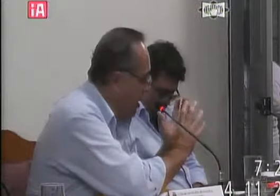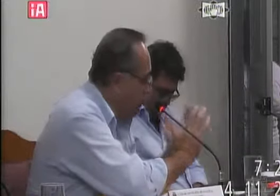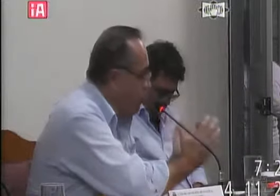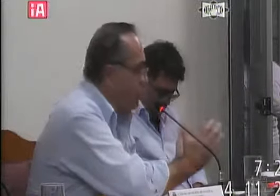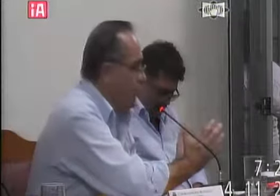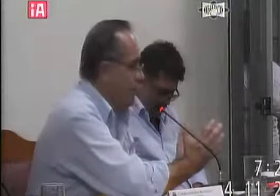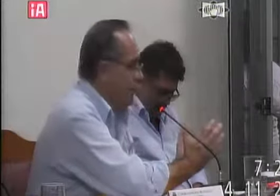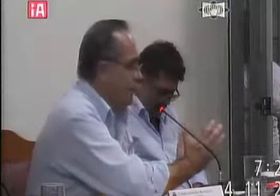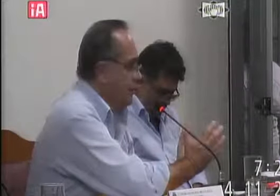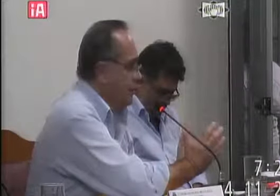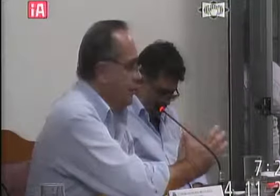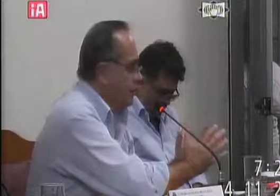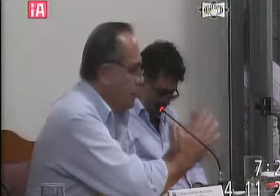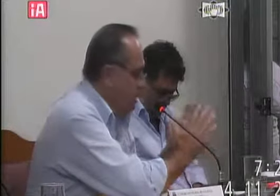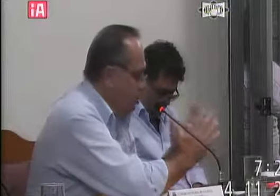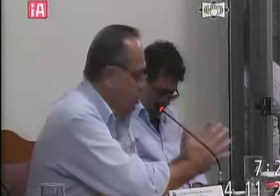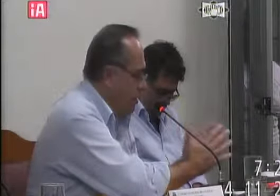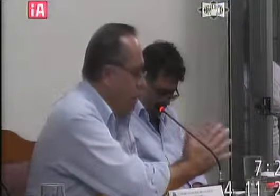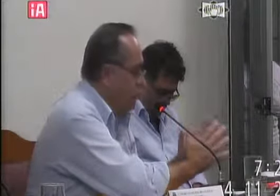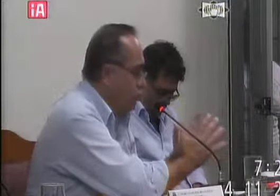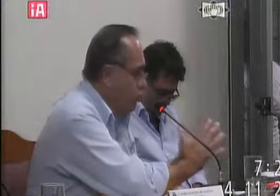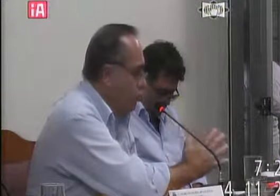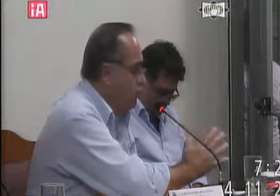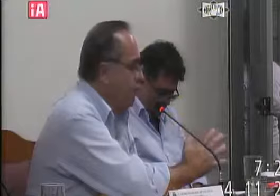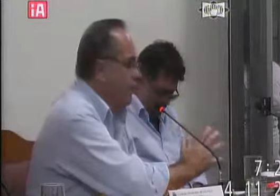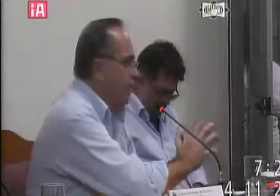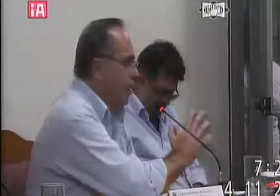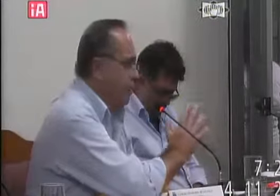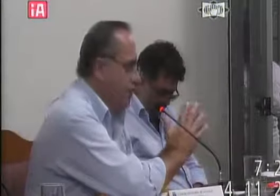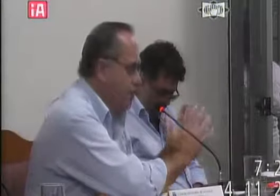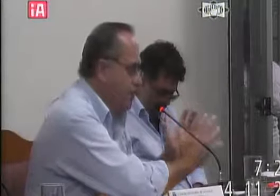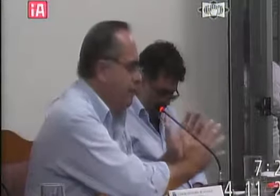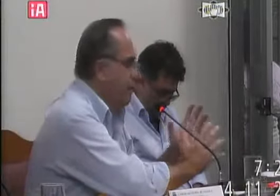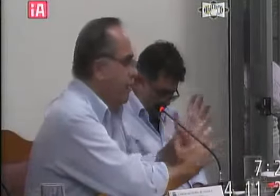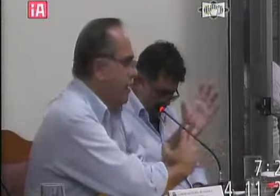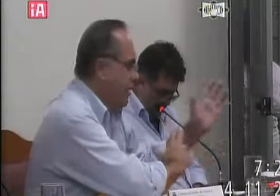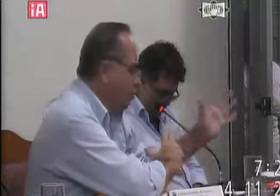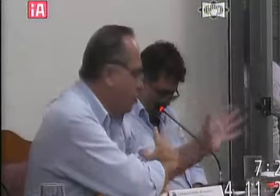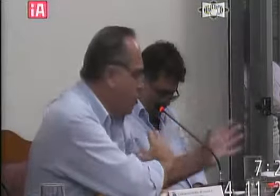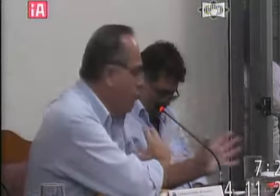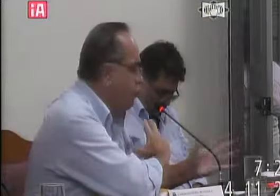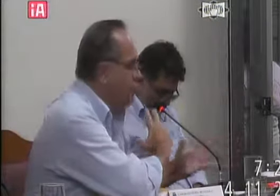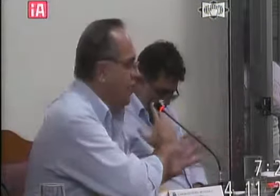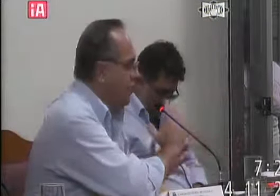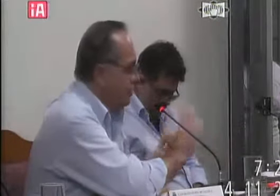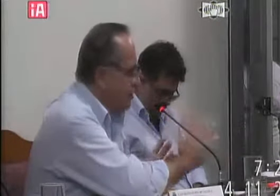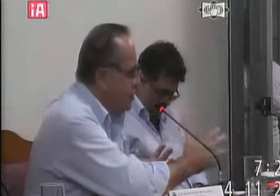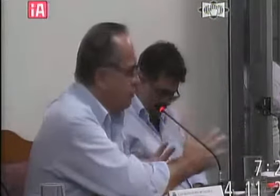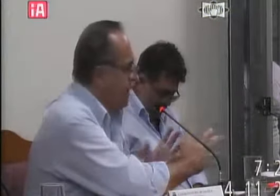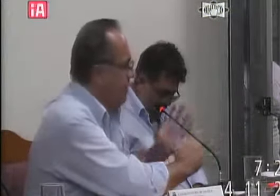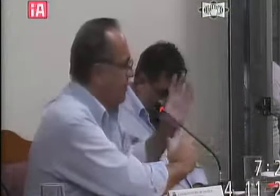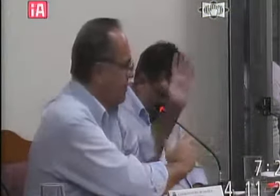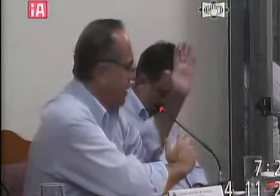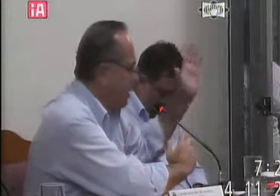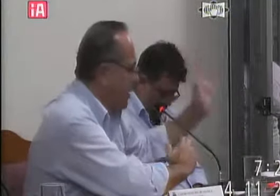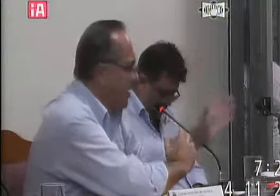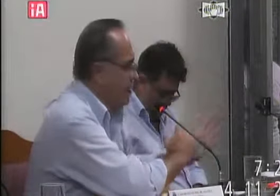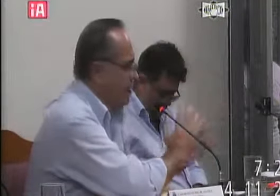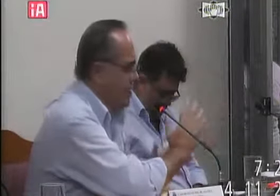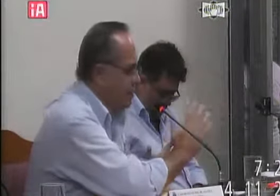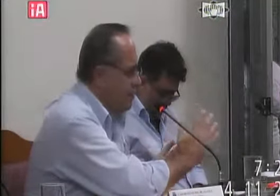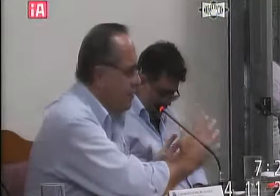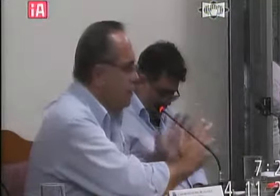Precisa dar uma reformulada Eu estive lá com a minha mãe No domingo Realmente Está muito confuso Aquelas filas de espera Uma sala